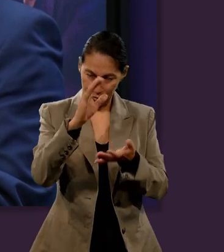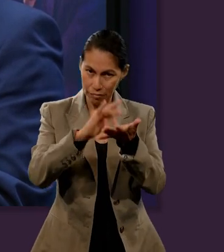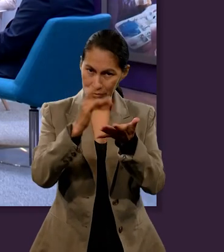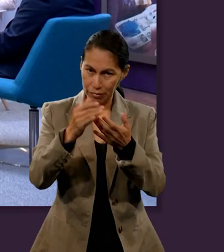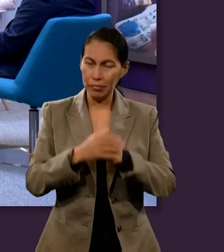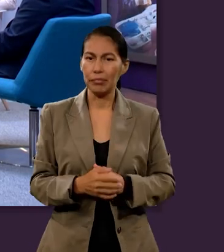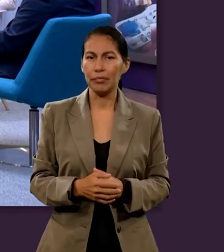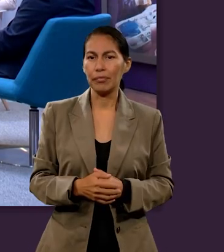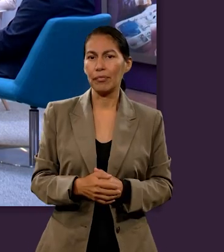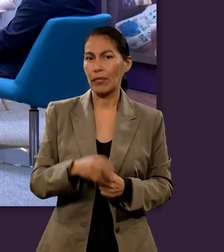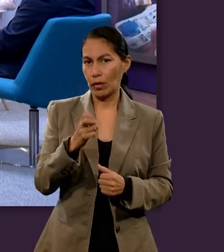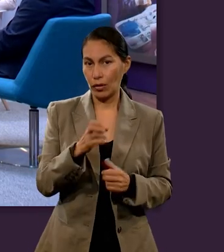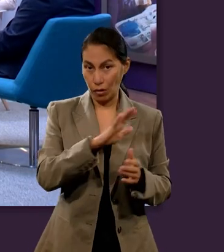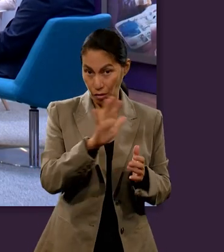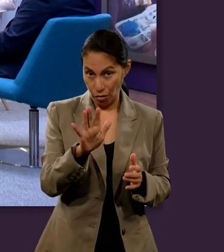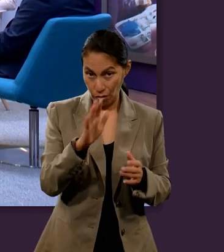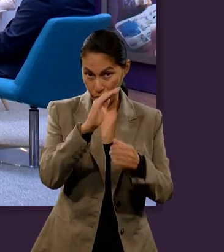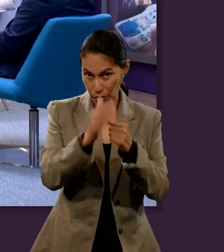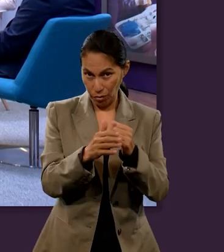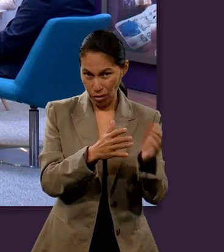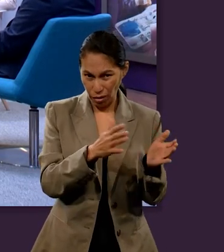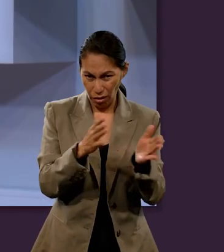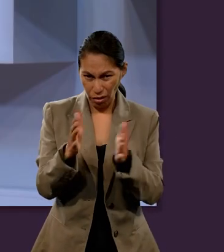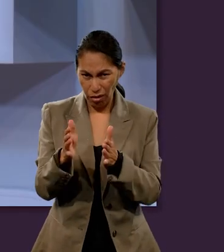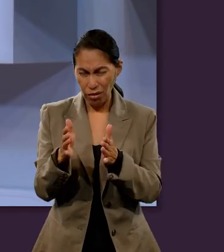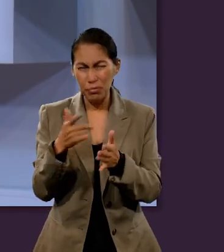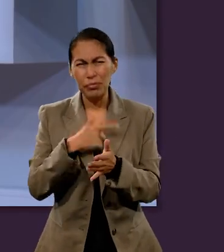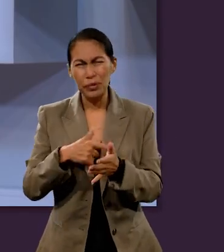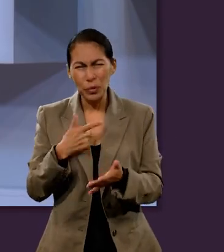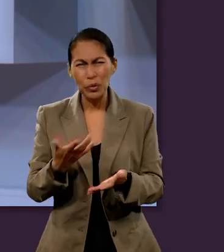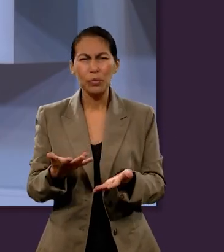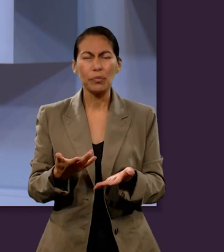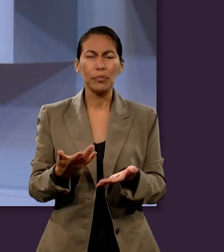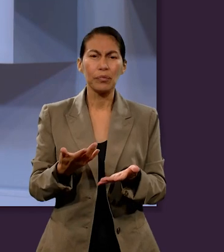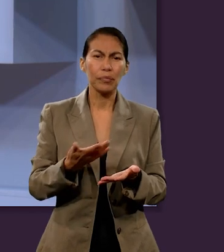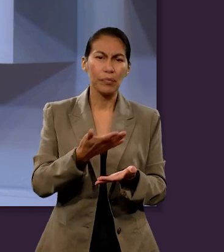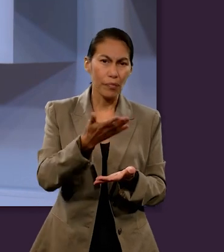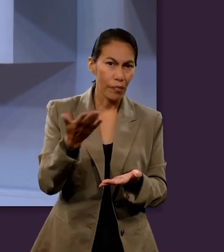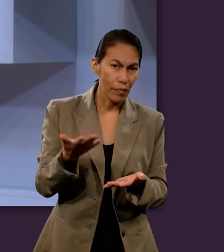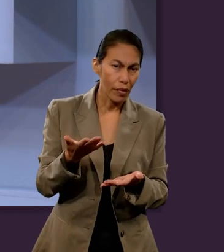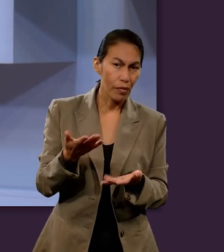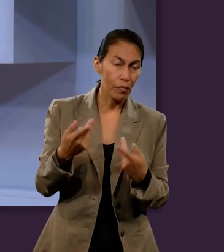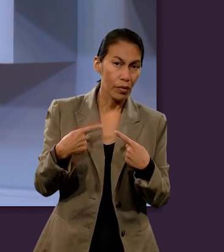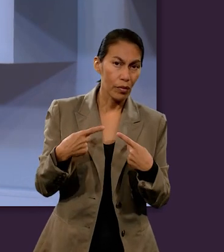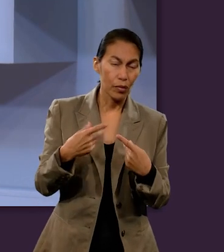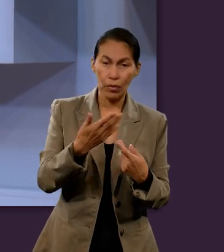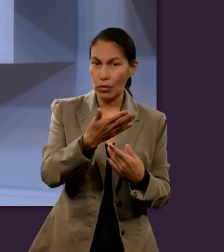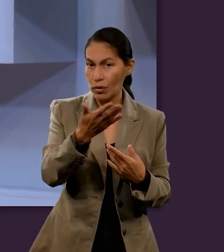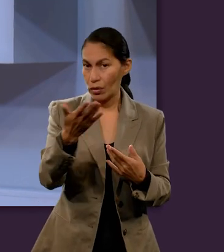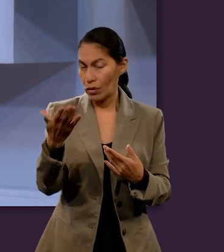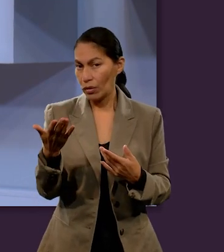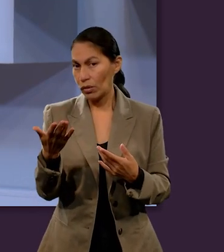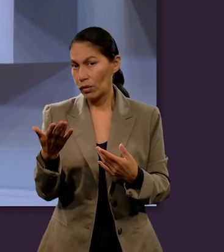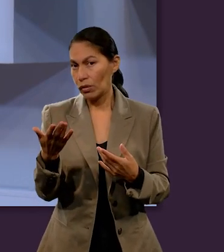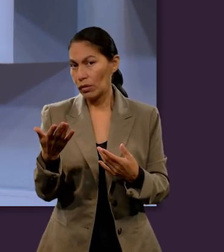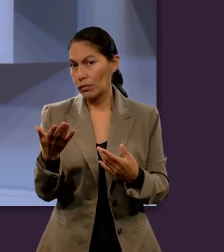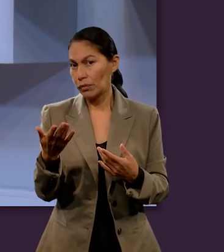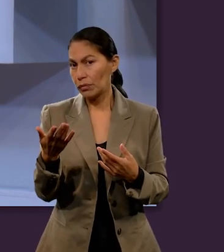gracias, Chiprián. Pues, para concluir entonces este estudio, me gustaría que podamos compartir